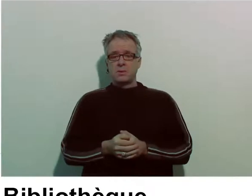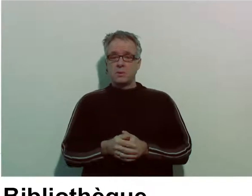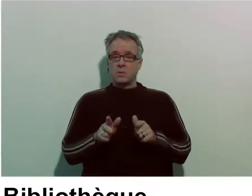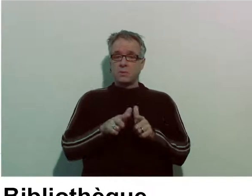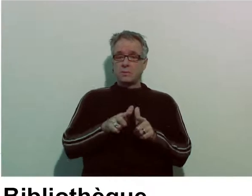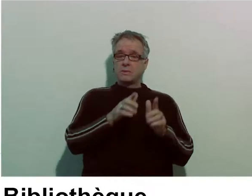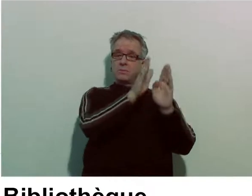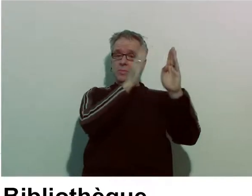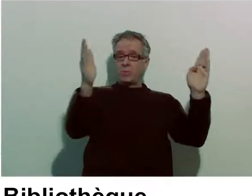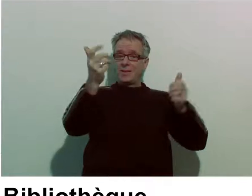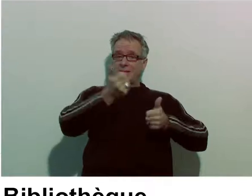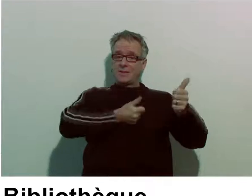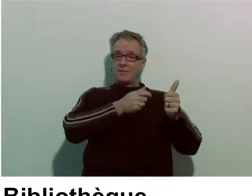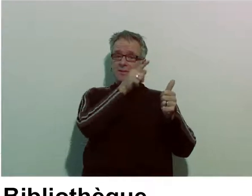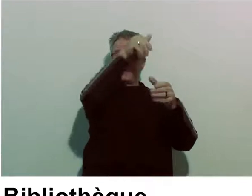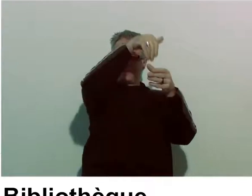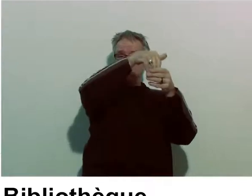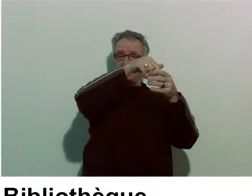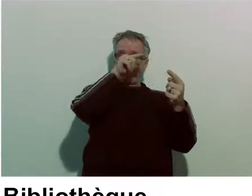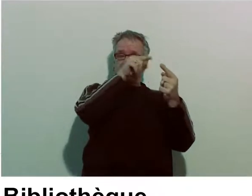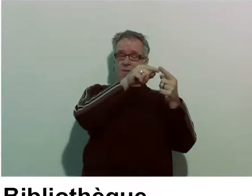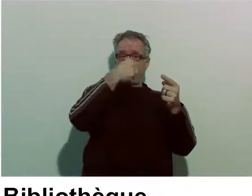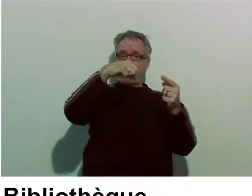bibliothèque est dédié à l'accessibilité.